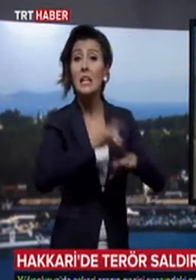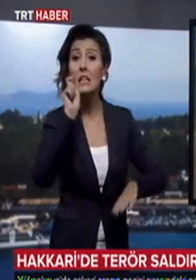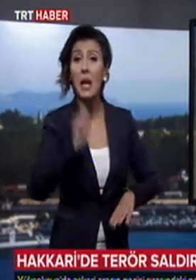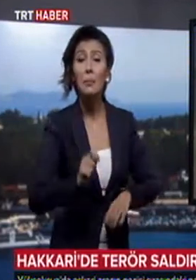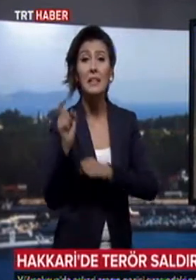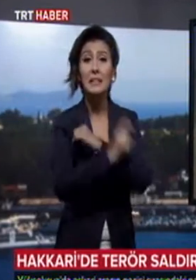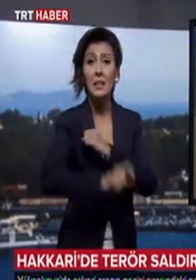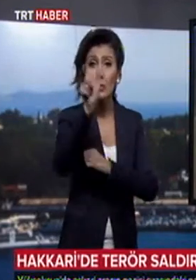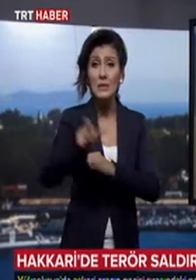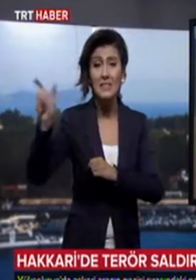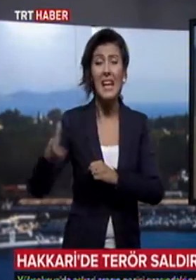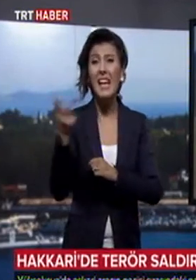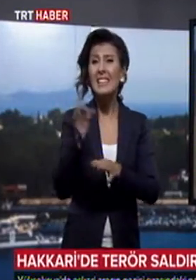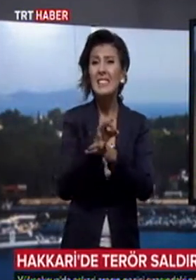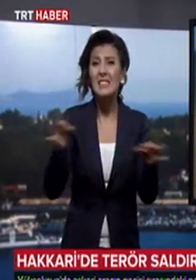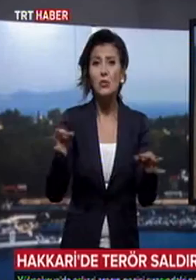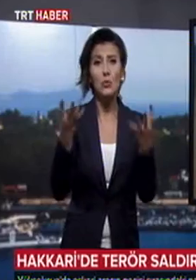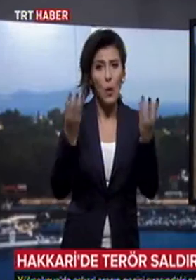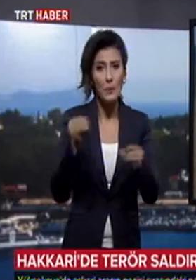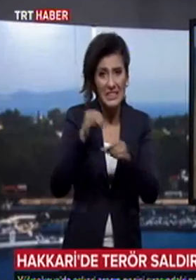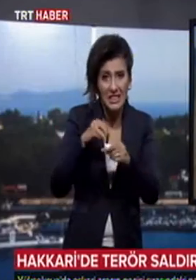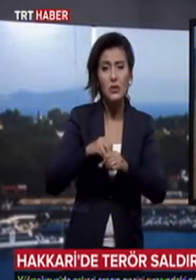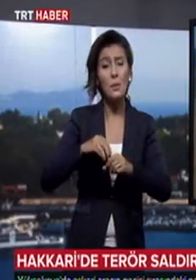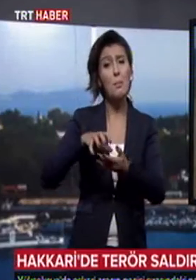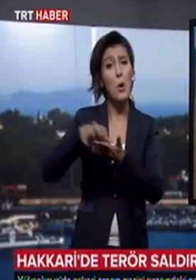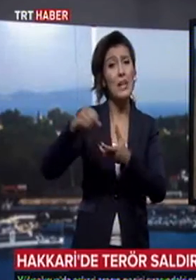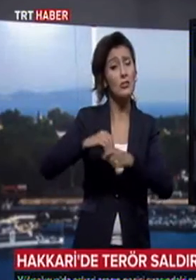teröristlerin etkisiz hale getirilmesi için bölgede operasyon başlatıldı.